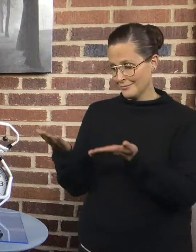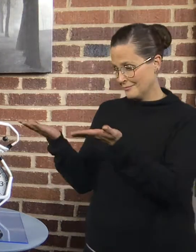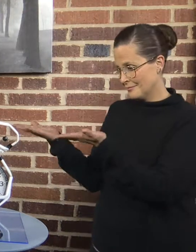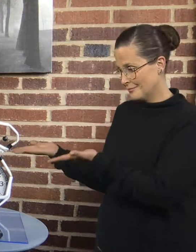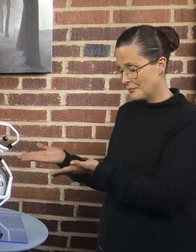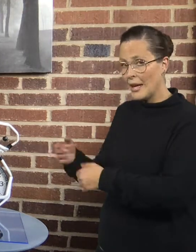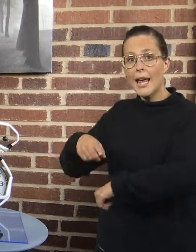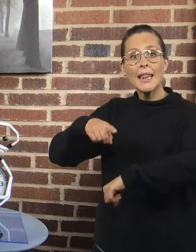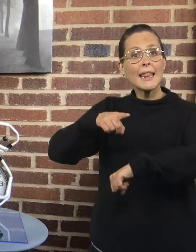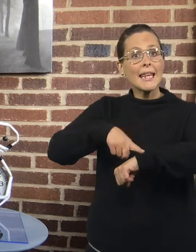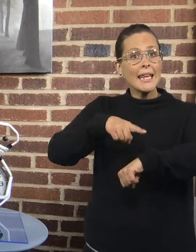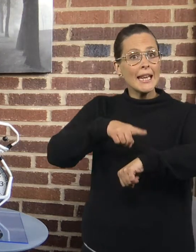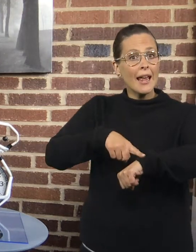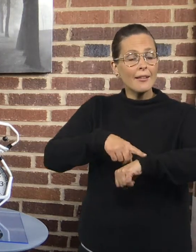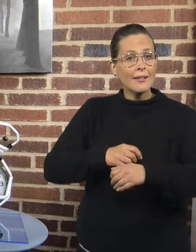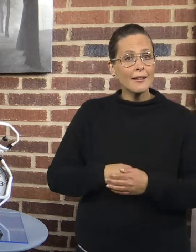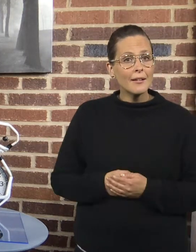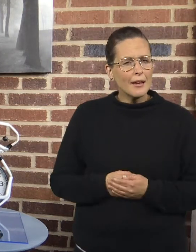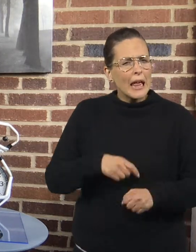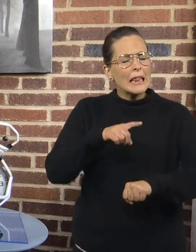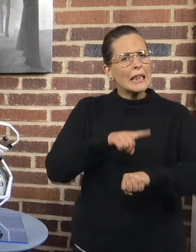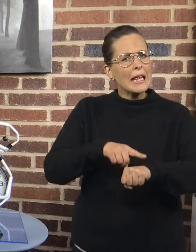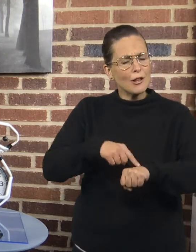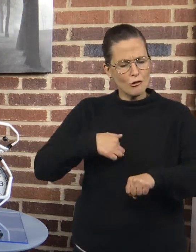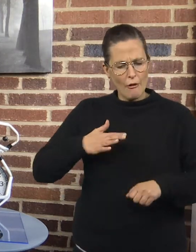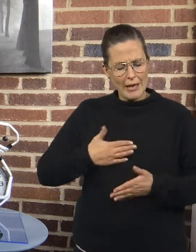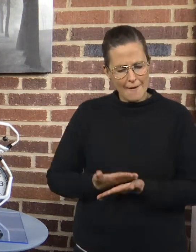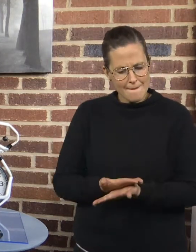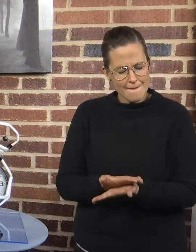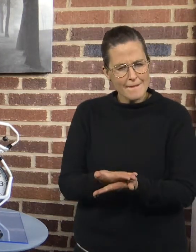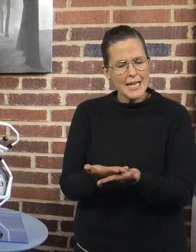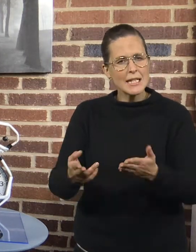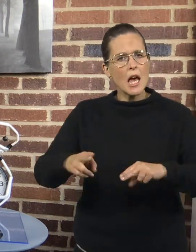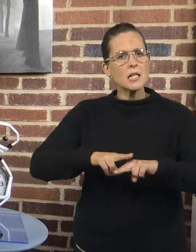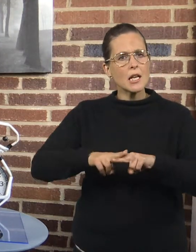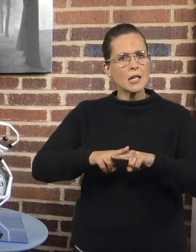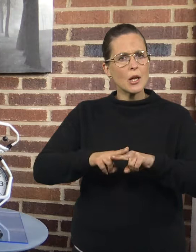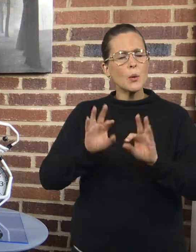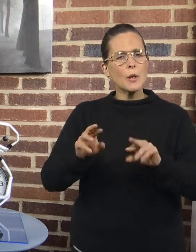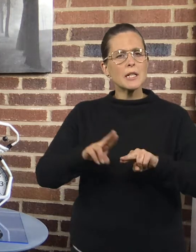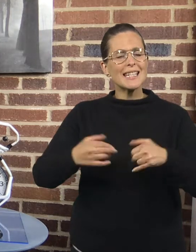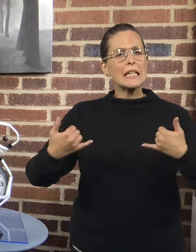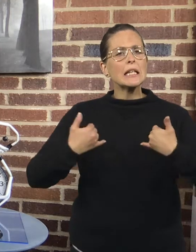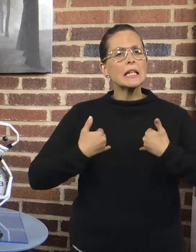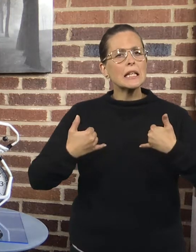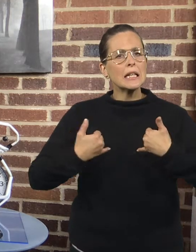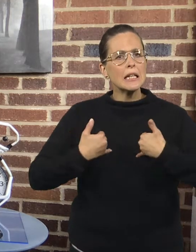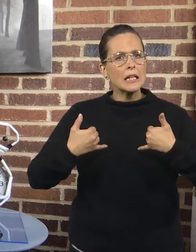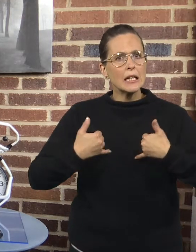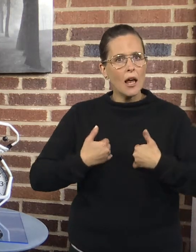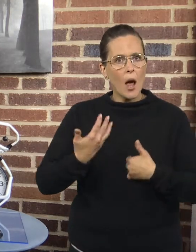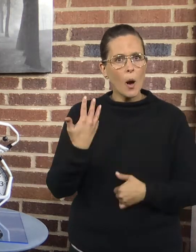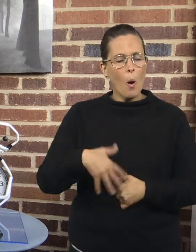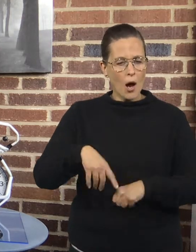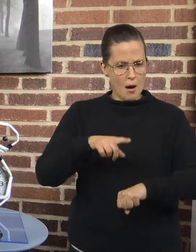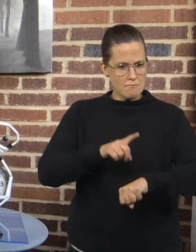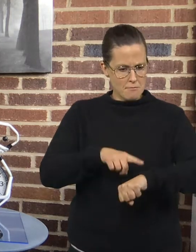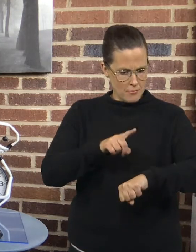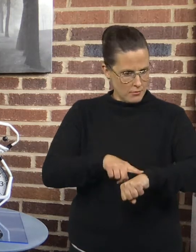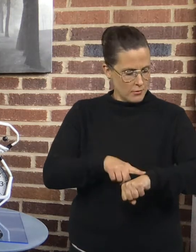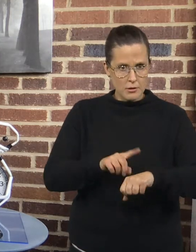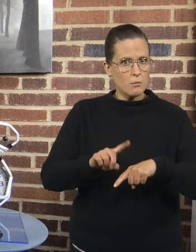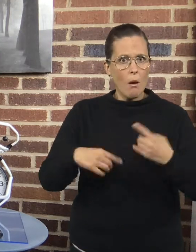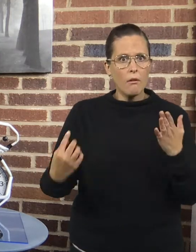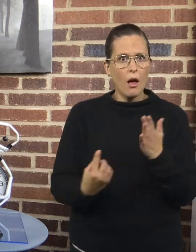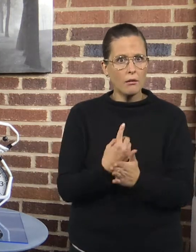Ja, det här är tiden. Och tiden är en slags känsla och illustration av hur det känns inombords medan